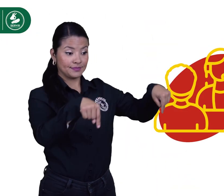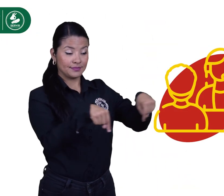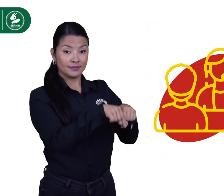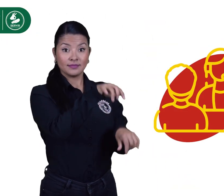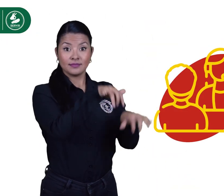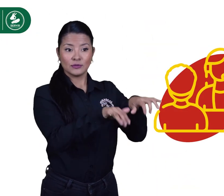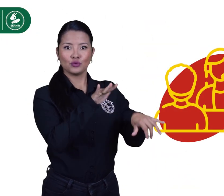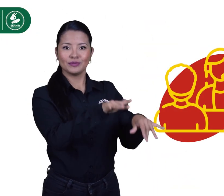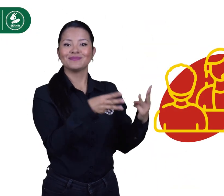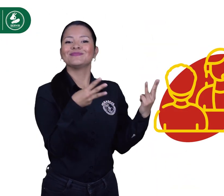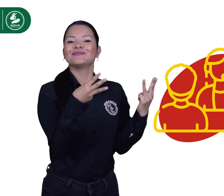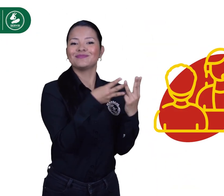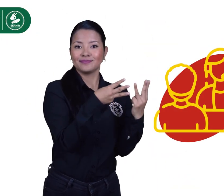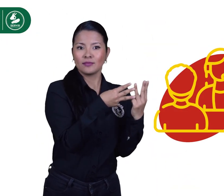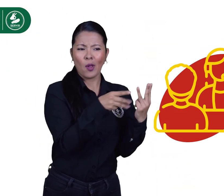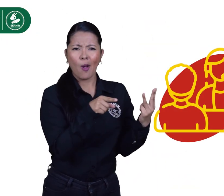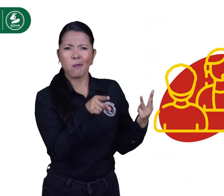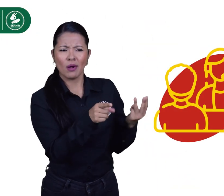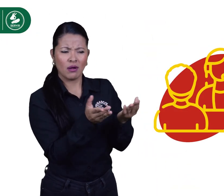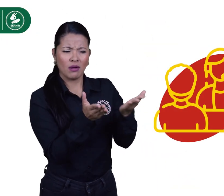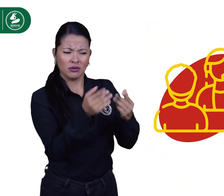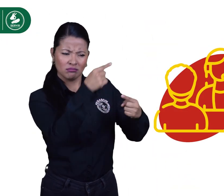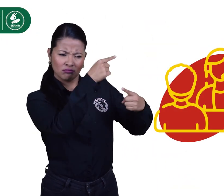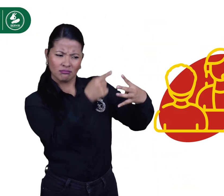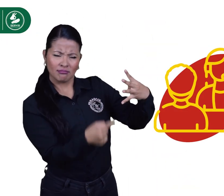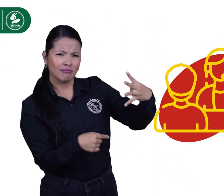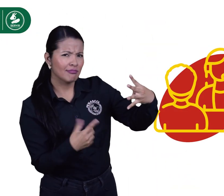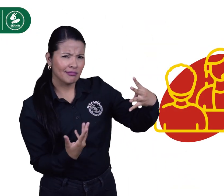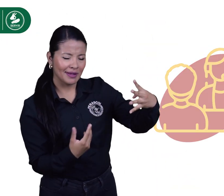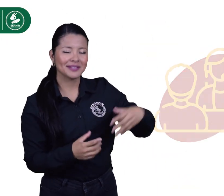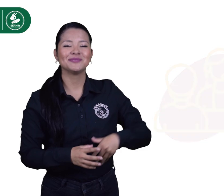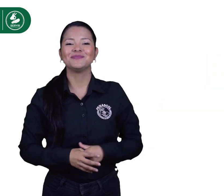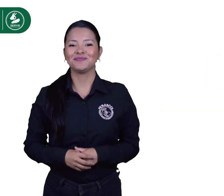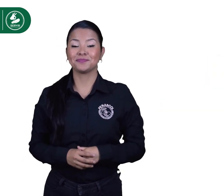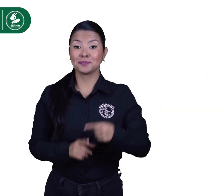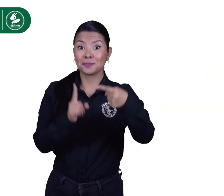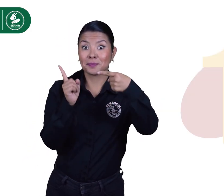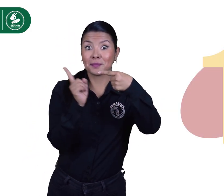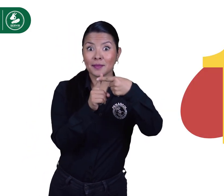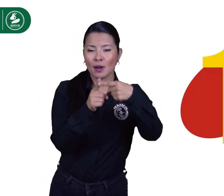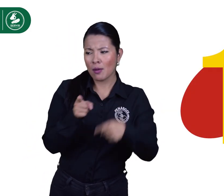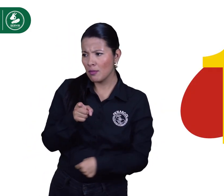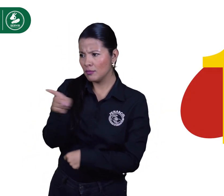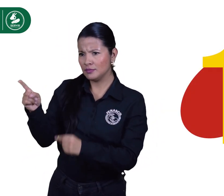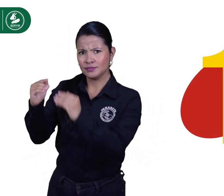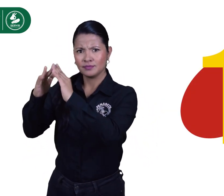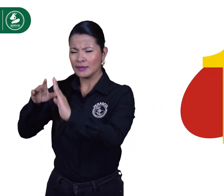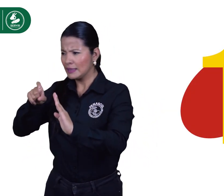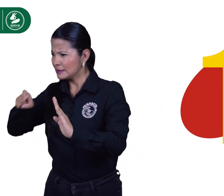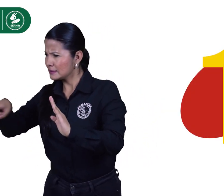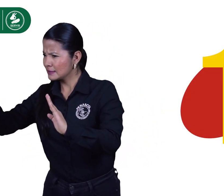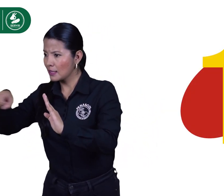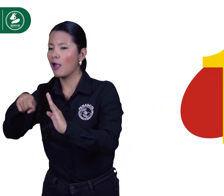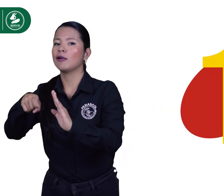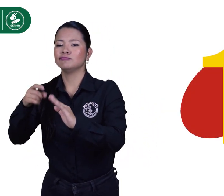Las personas que asisten a sus oficinas pueden realizar los siguientes trámites. Solicitudes de nuevos servicios públicos